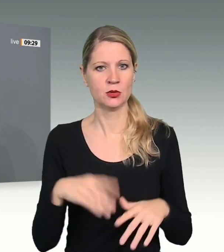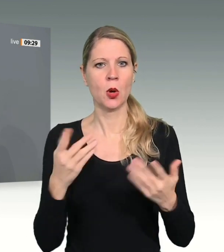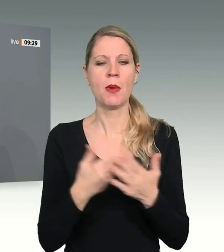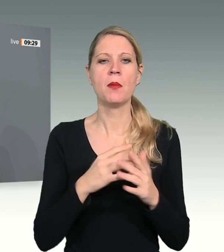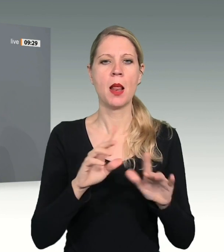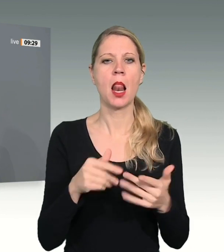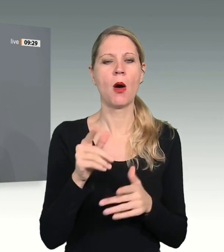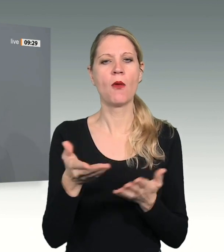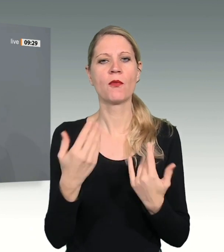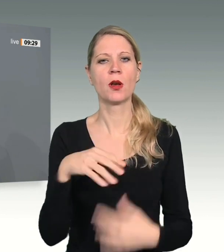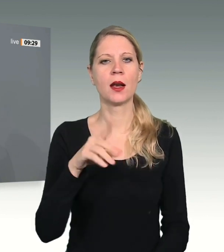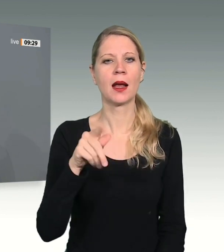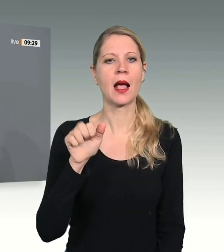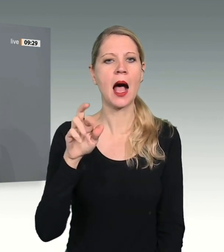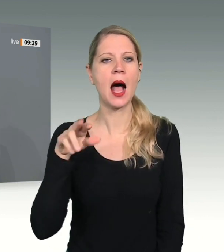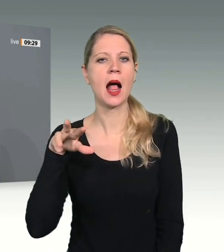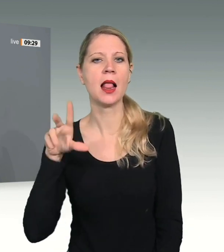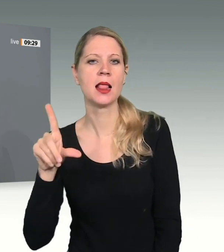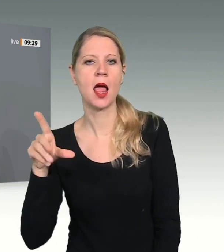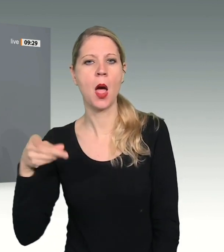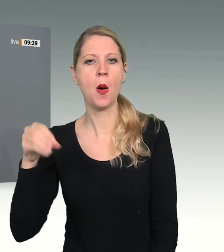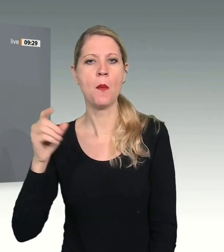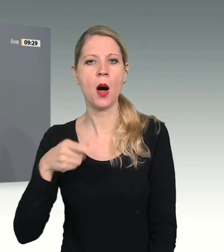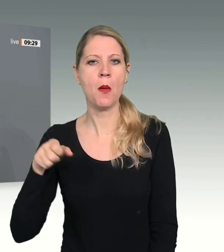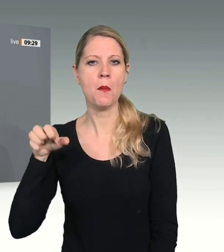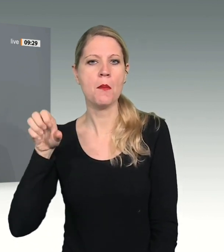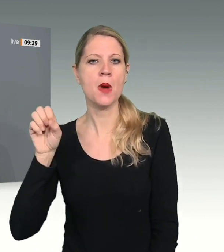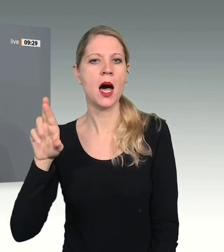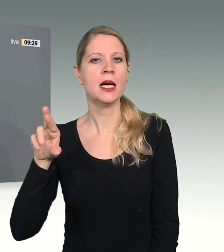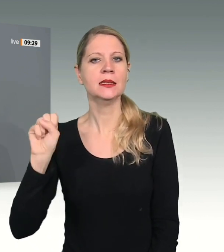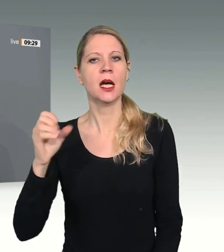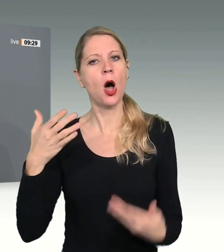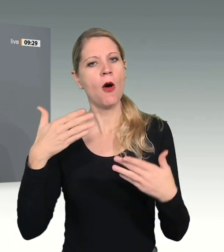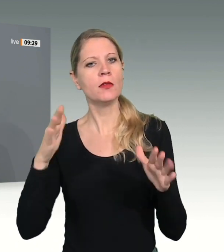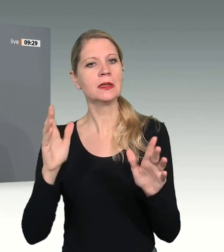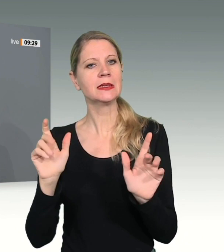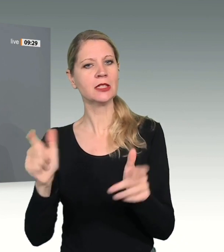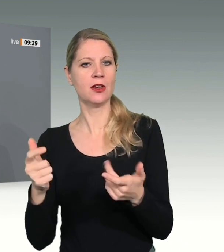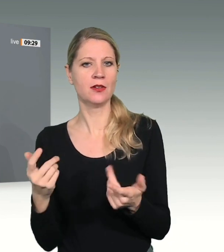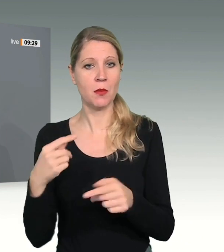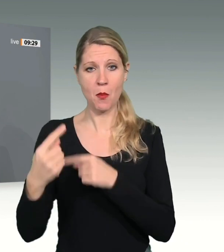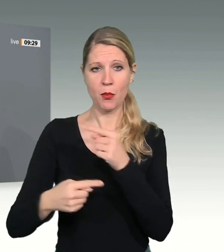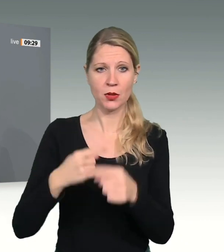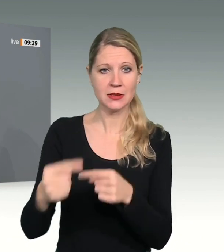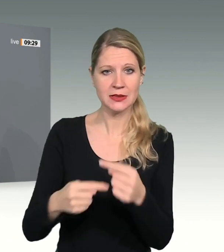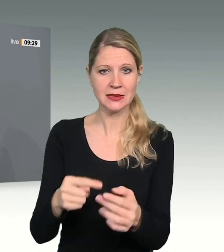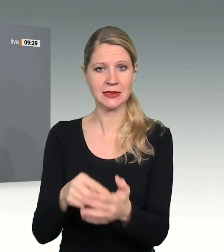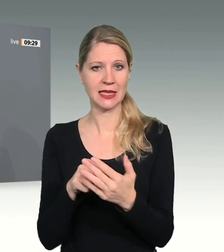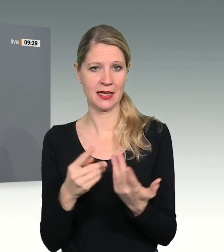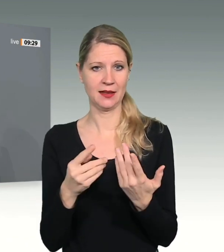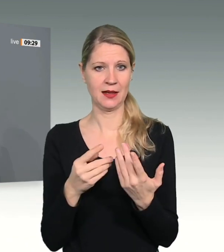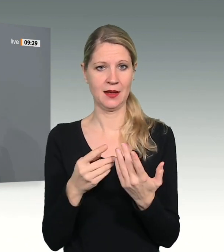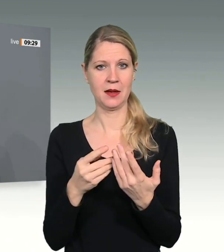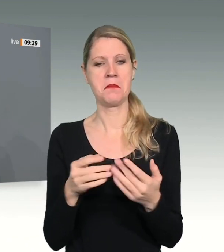Krisen immer auch Chancen. Und so, liebe Kolleginnen und Kollegen, meine Damen und Herren, haben wir Grund zur